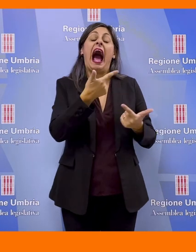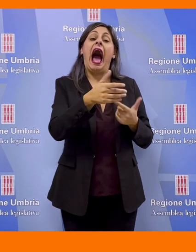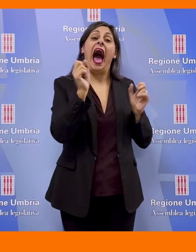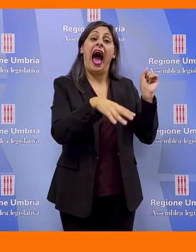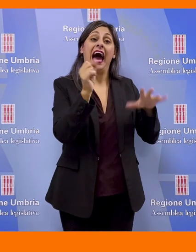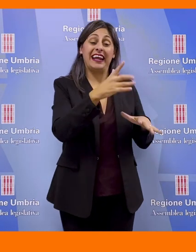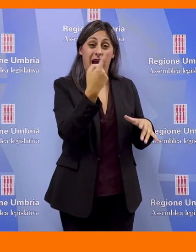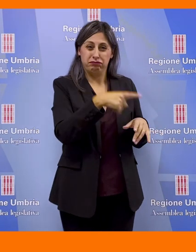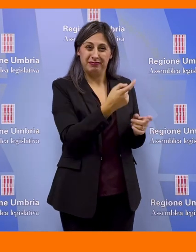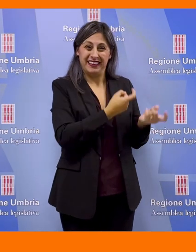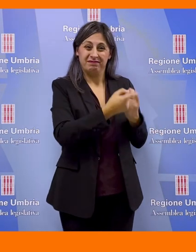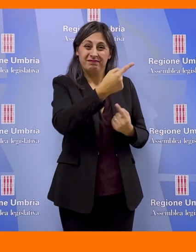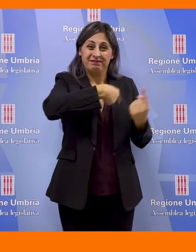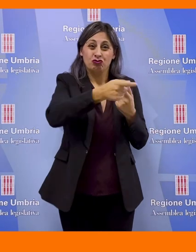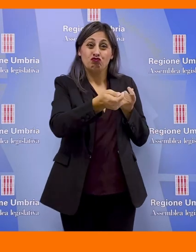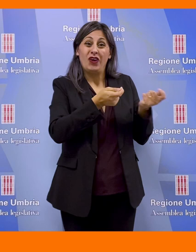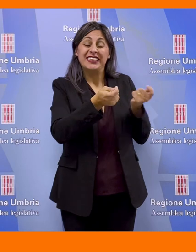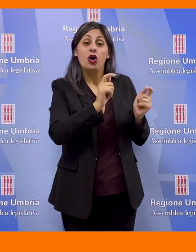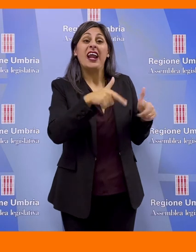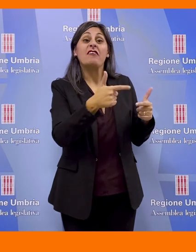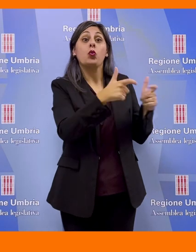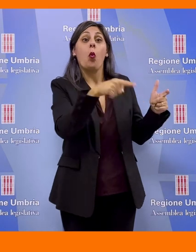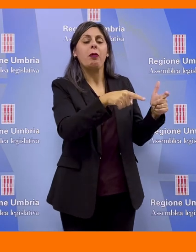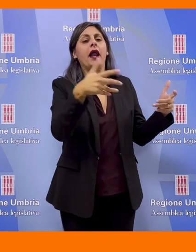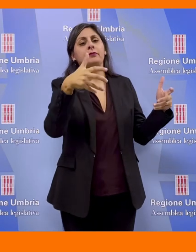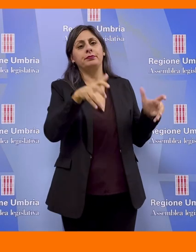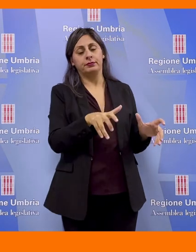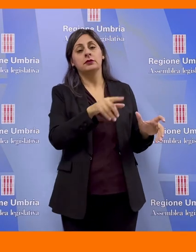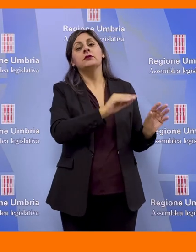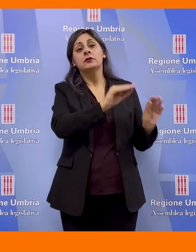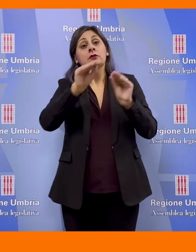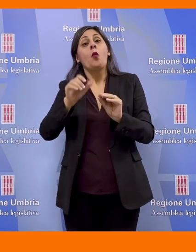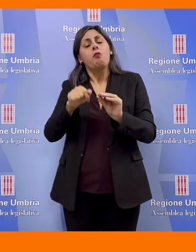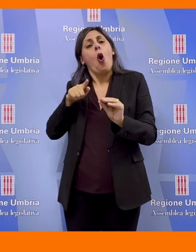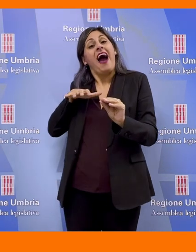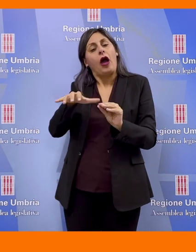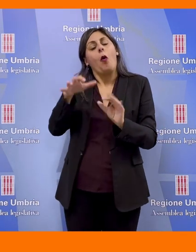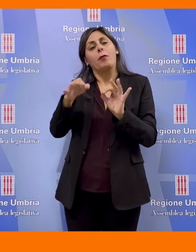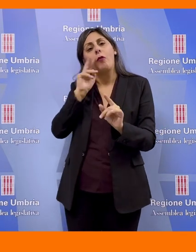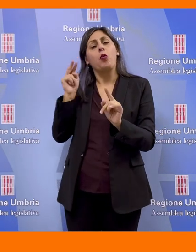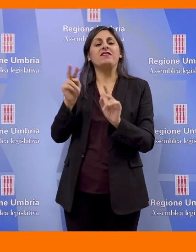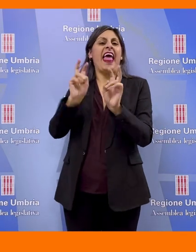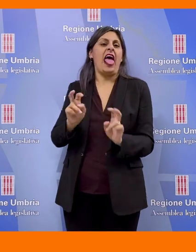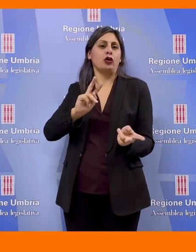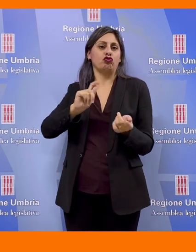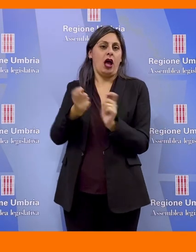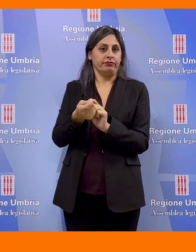conferimento in discarica dei rifiuti derivanti dal ciclo di gestione dei rifiuti urbani, che potranno essere recuperati dal punto di vista